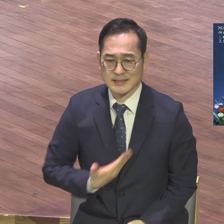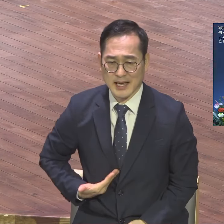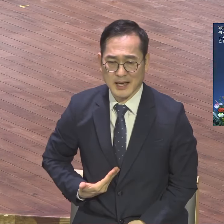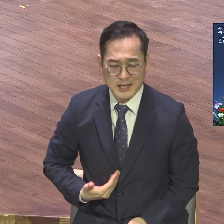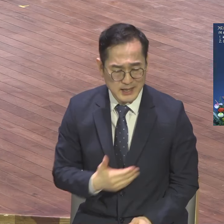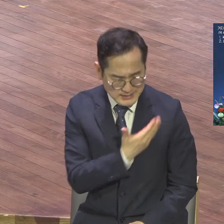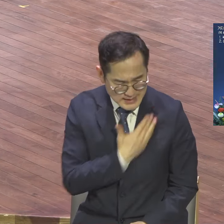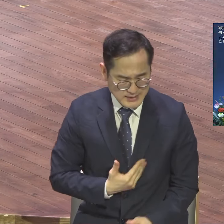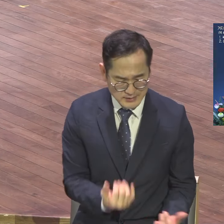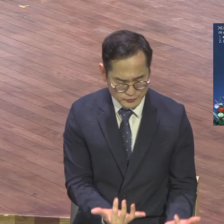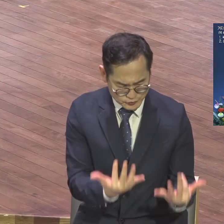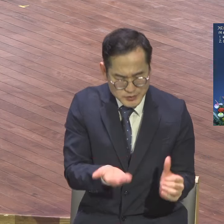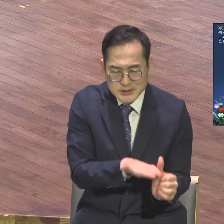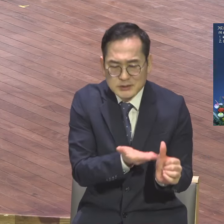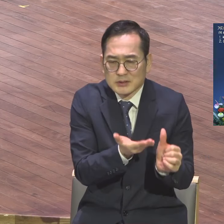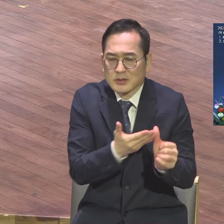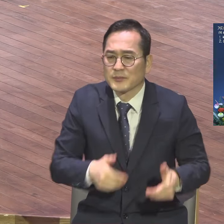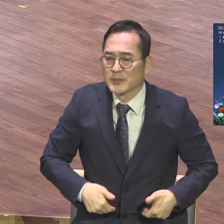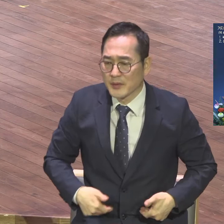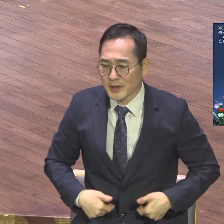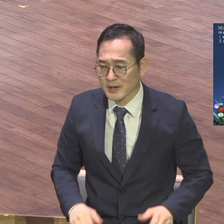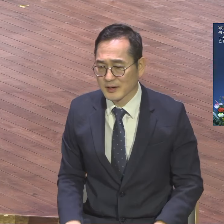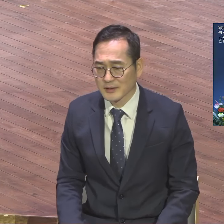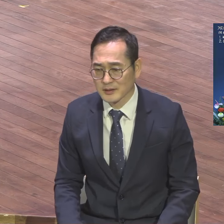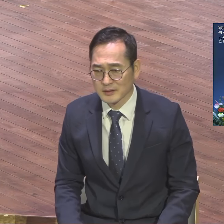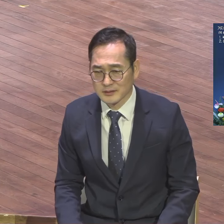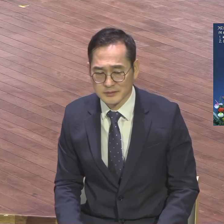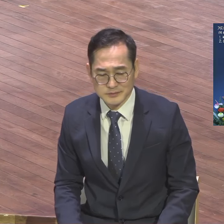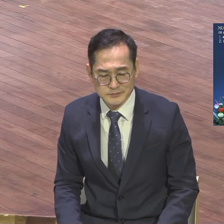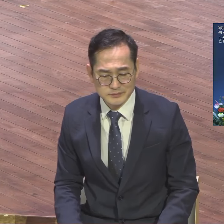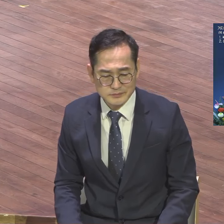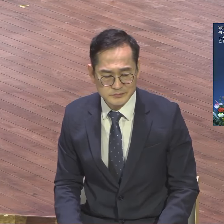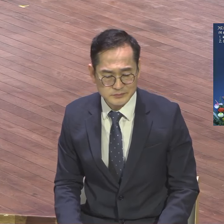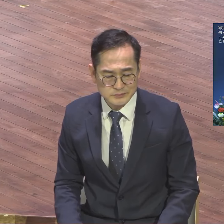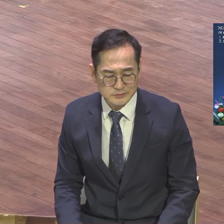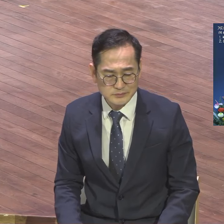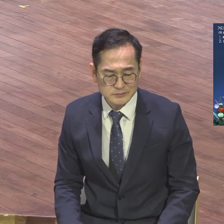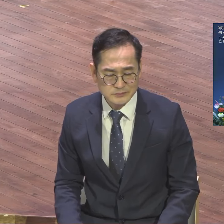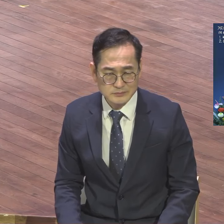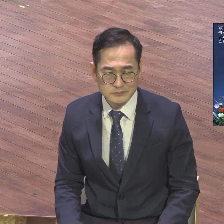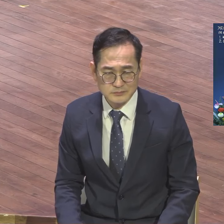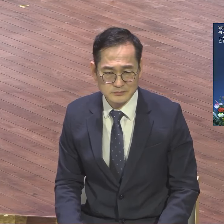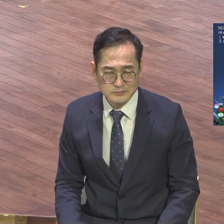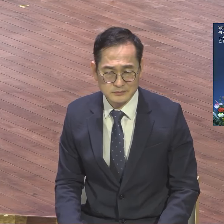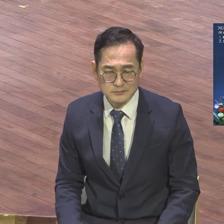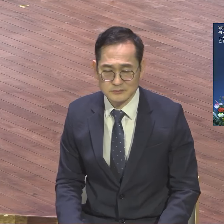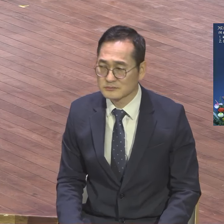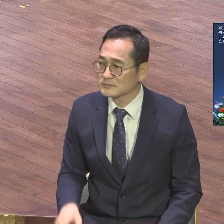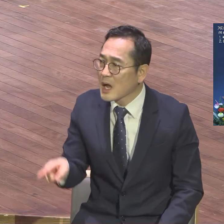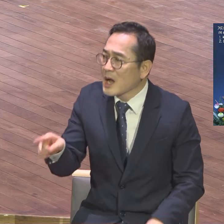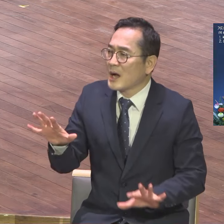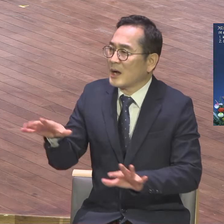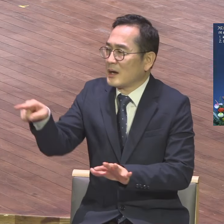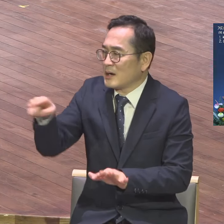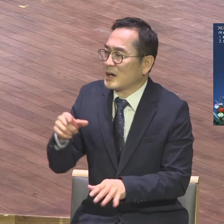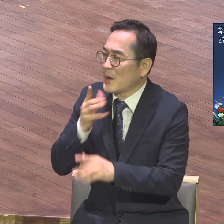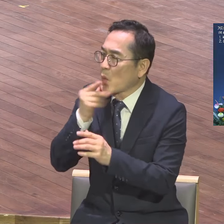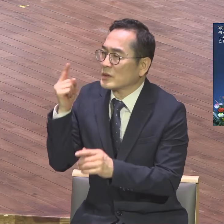영적 제자 그거 있어야 돼요. 너무 좋아가지고 여러분 보면 너무 행복해가지고 쫄쫄쫄 따라오